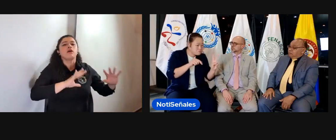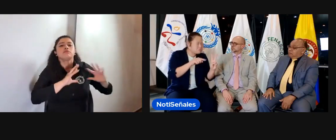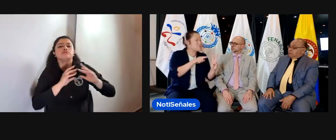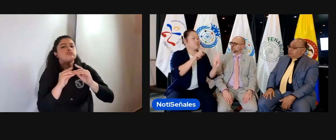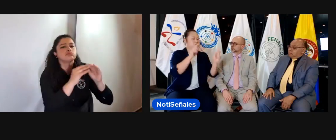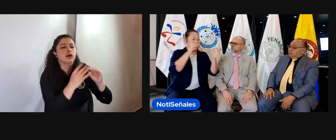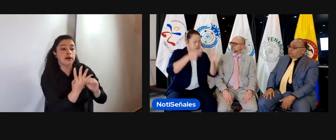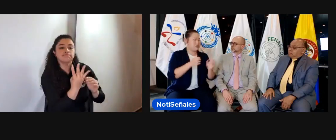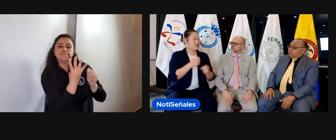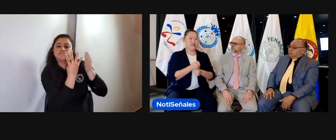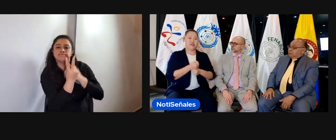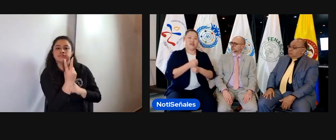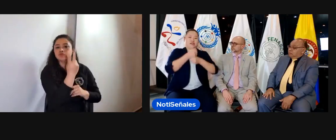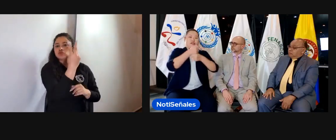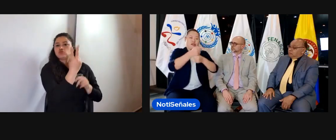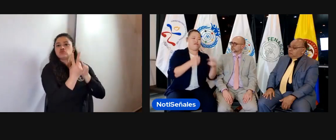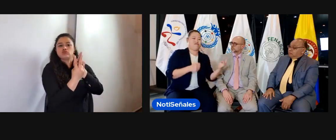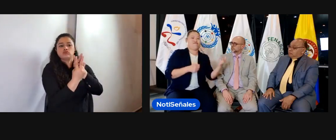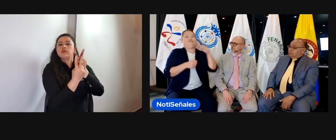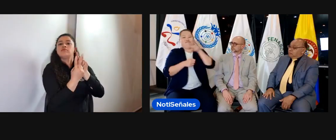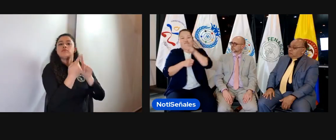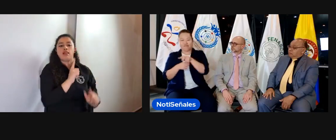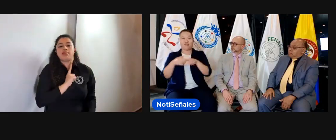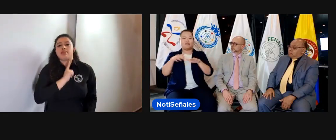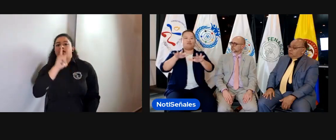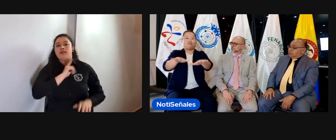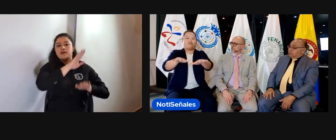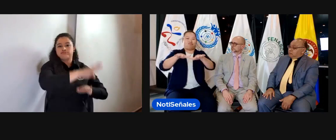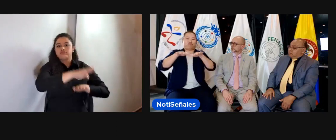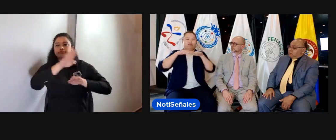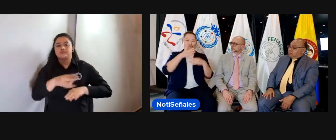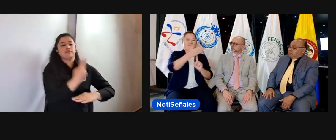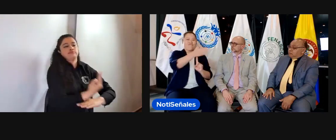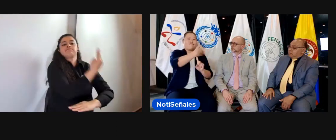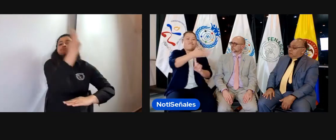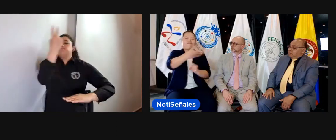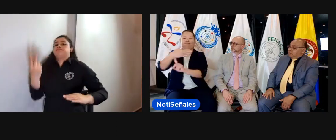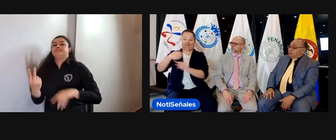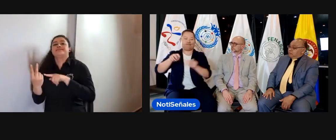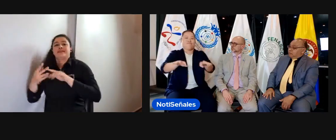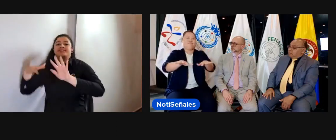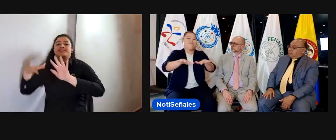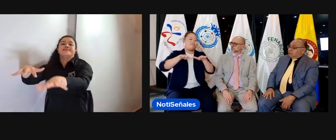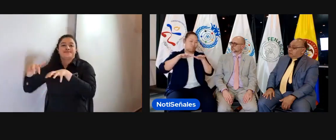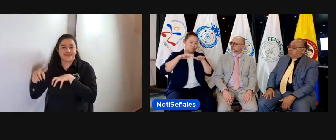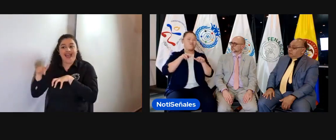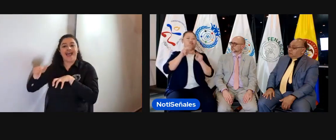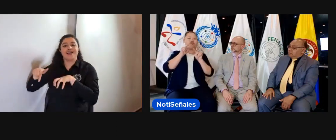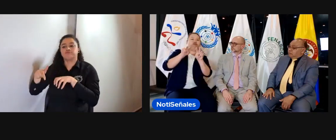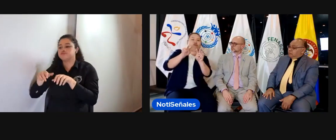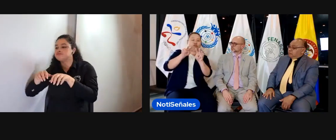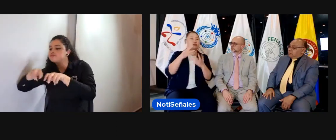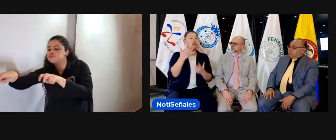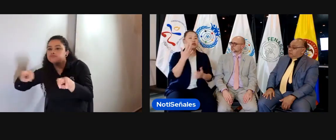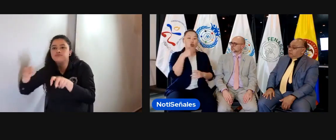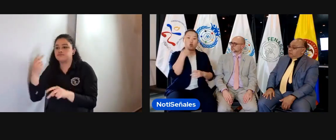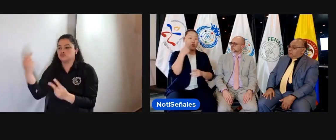Y pues se van a escoger después de ese campamento dos personas que harán parte de